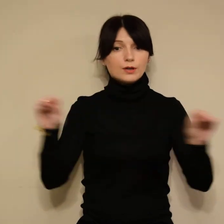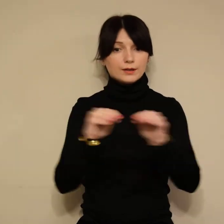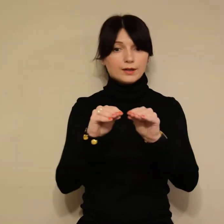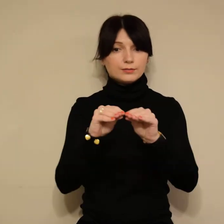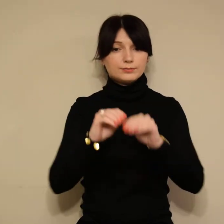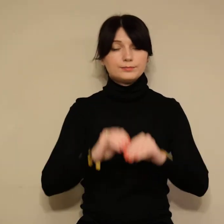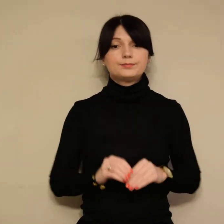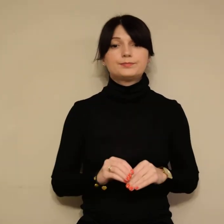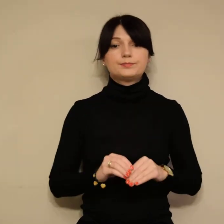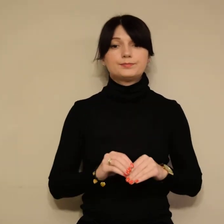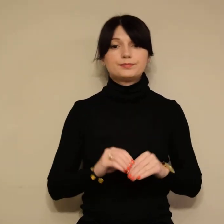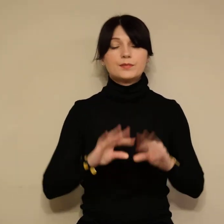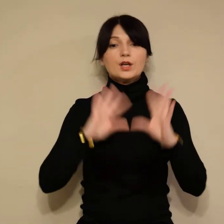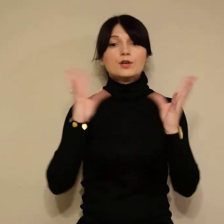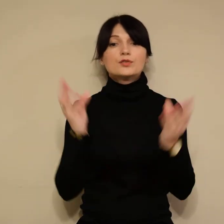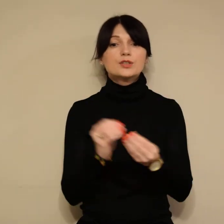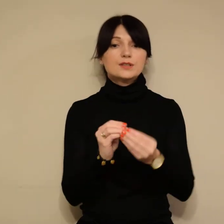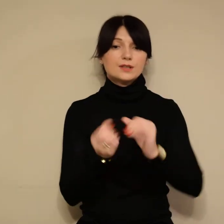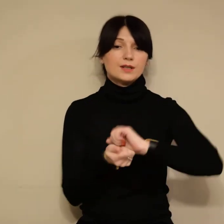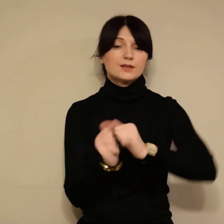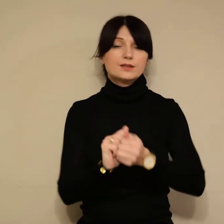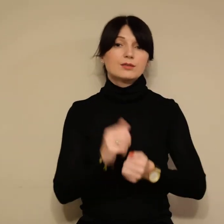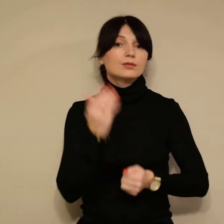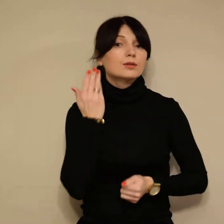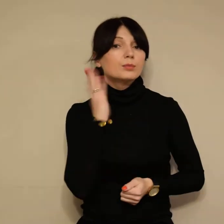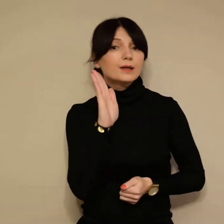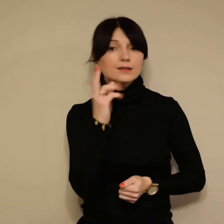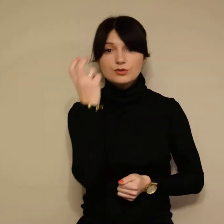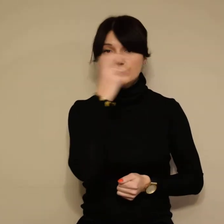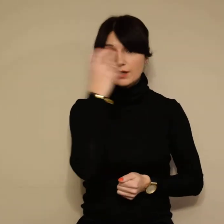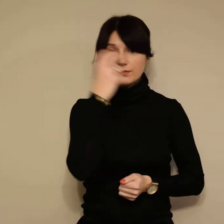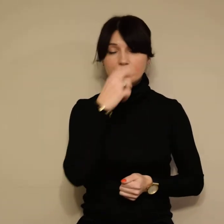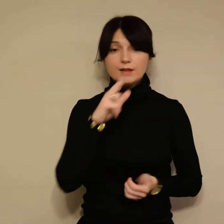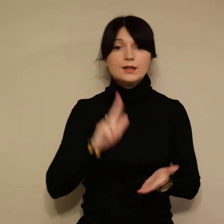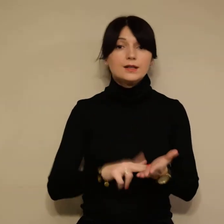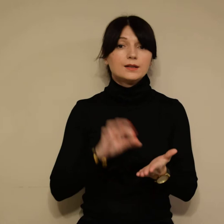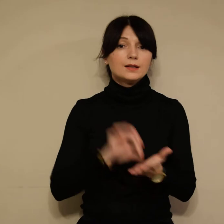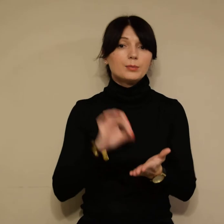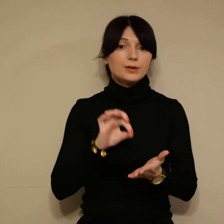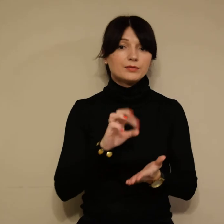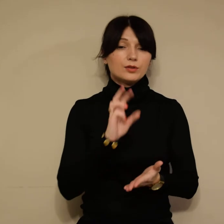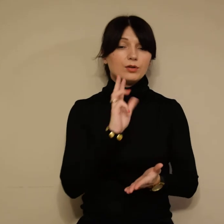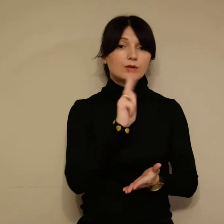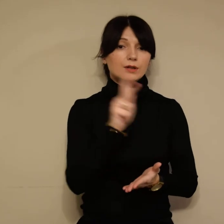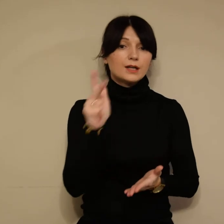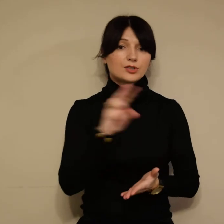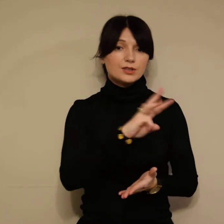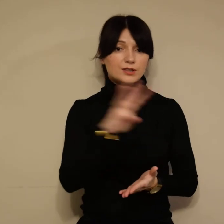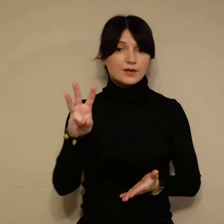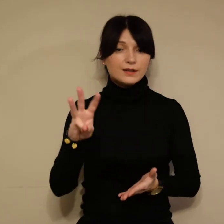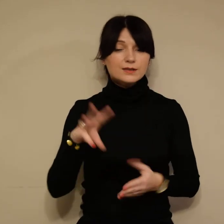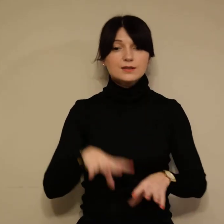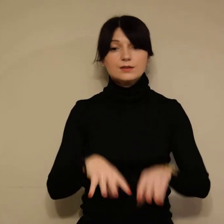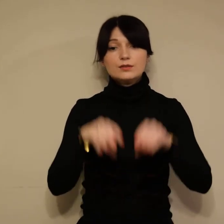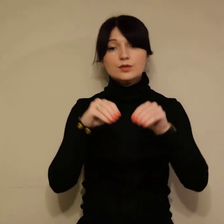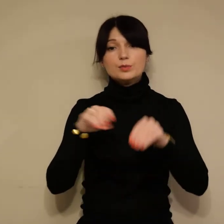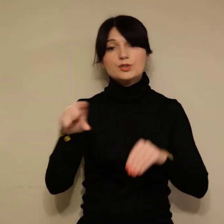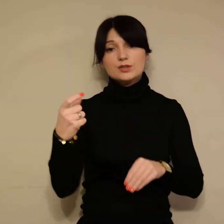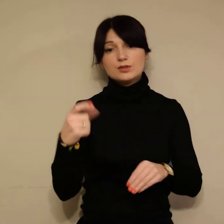Wszystkie są bardzo ciekawe. Na pewno każdy z Was wybierze